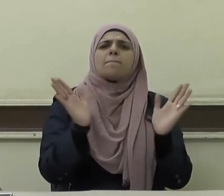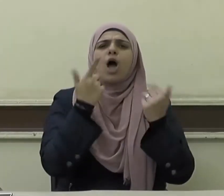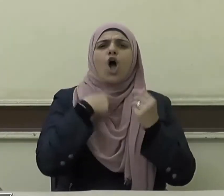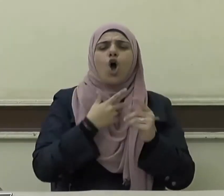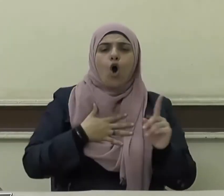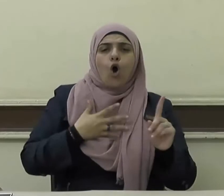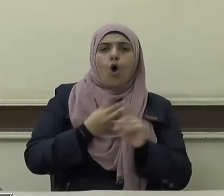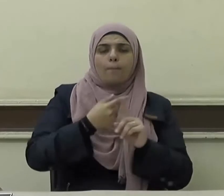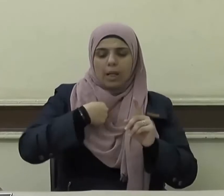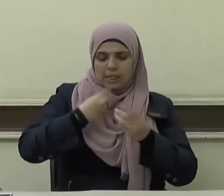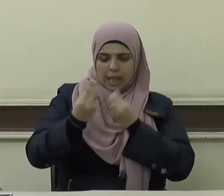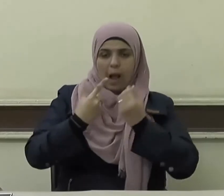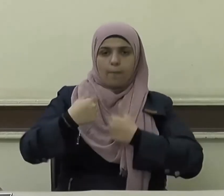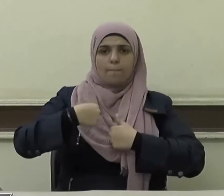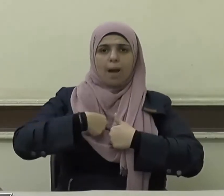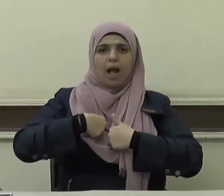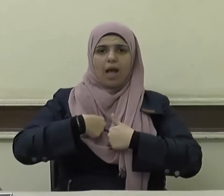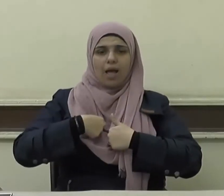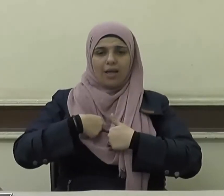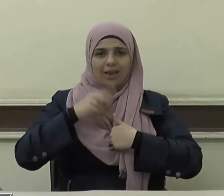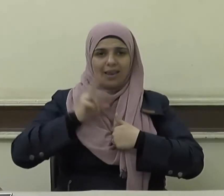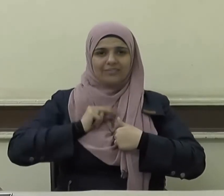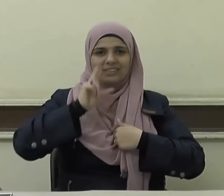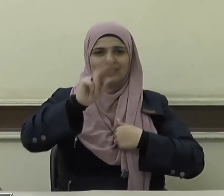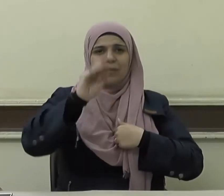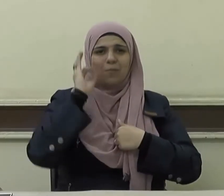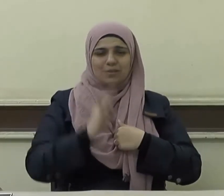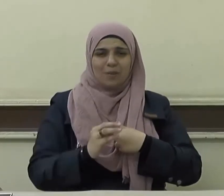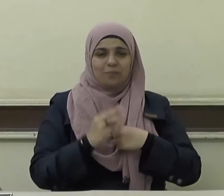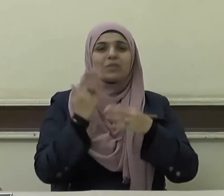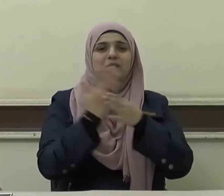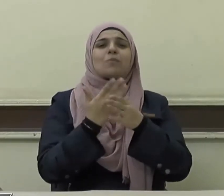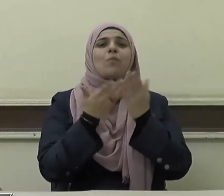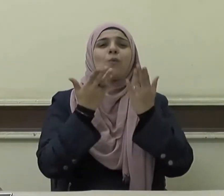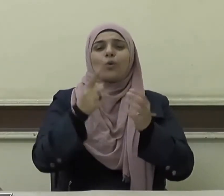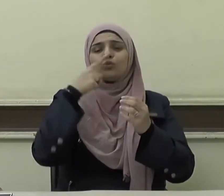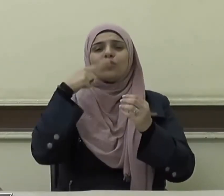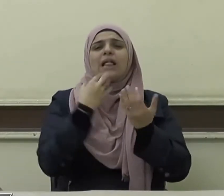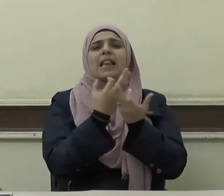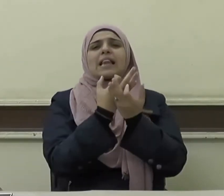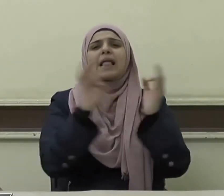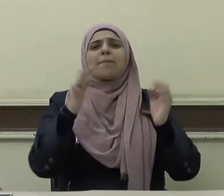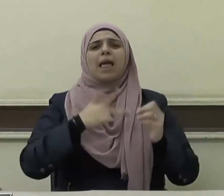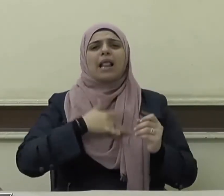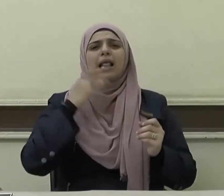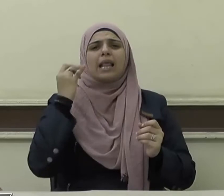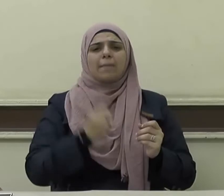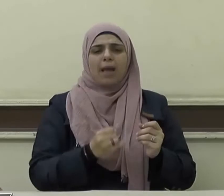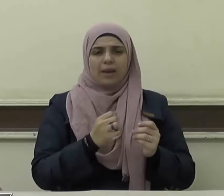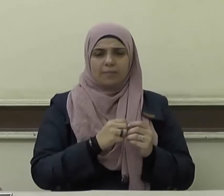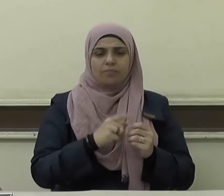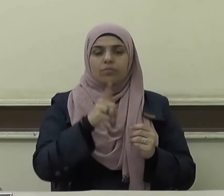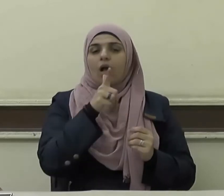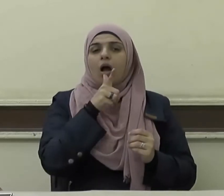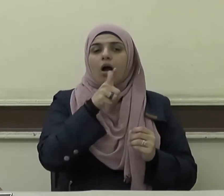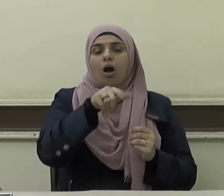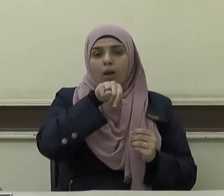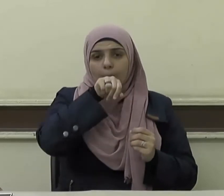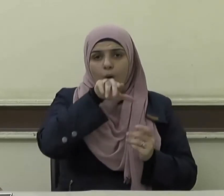يحب أن يعاملوه به فذلك من كمال الإيمان قال